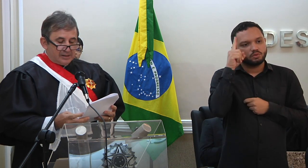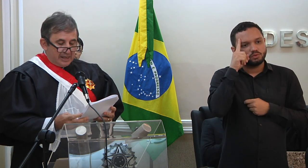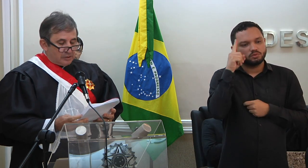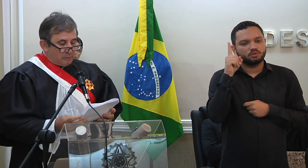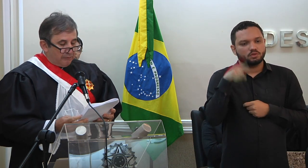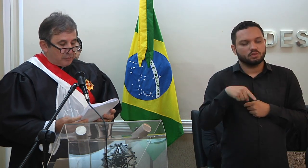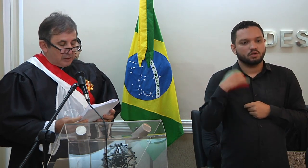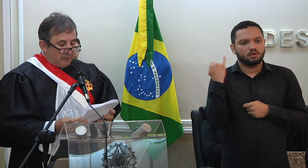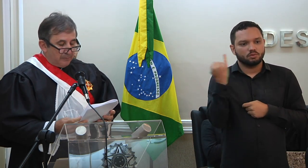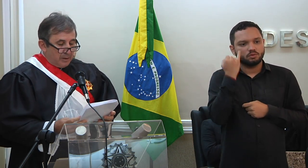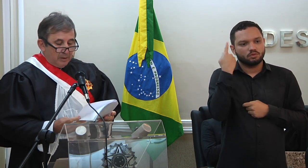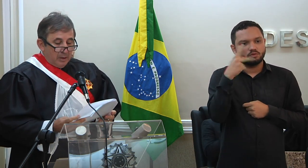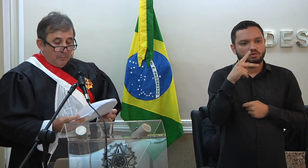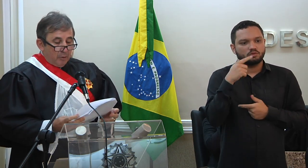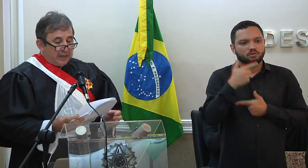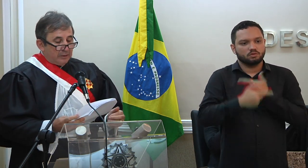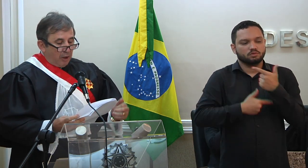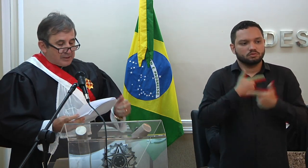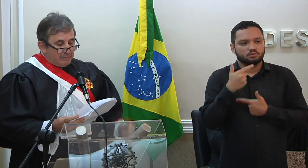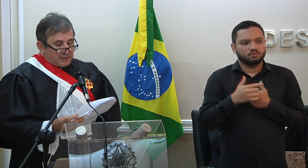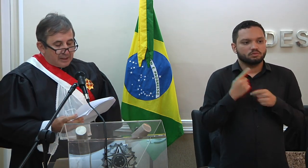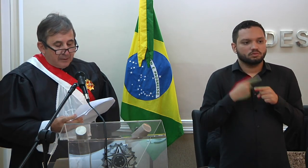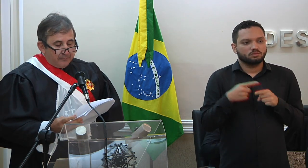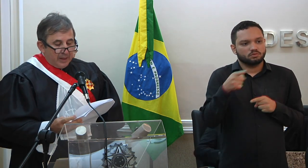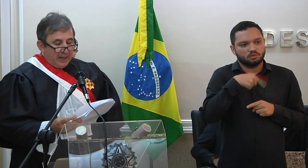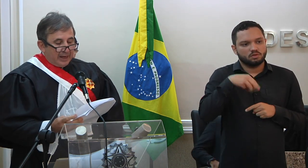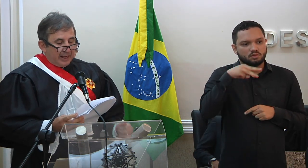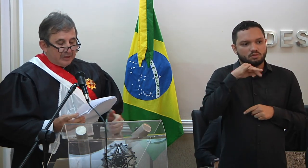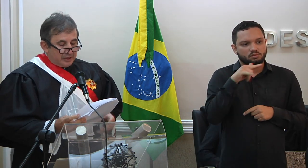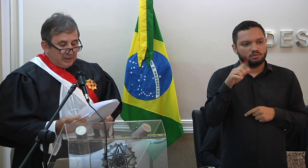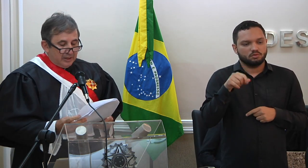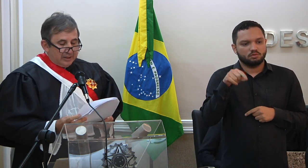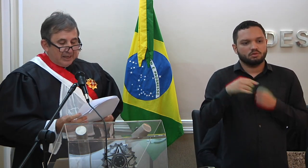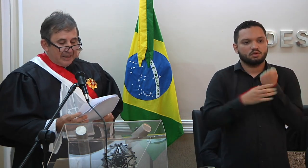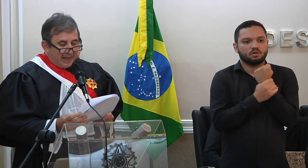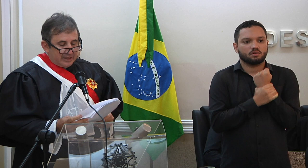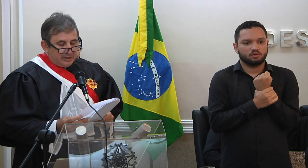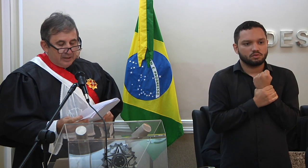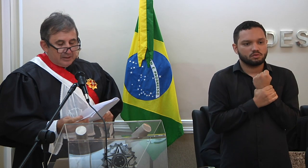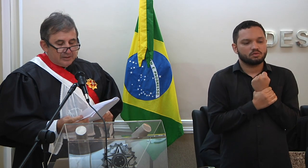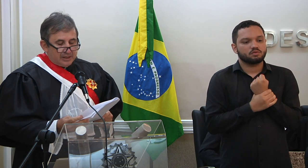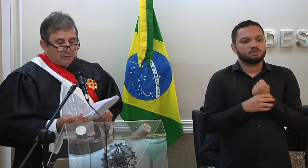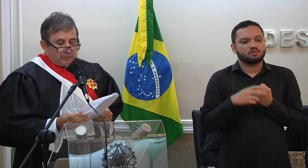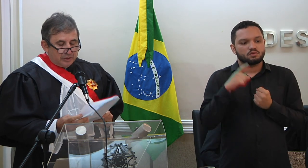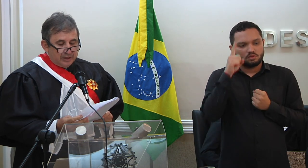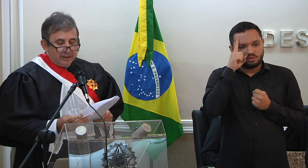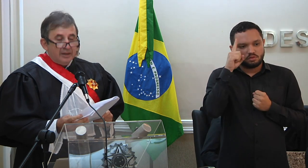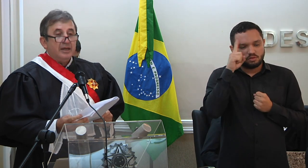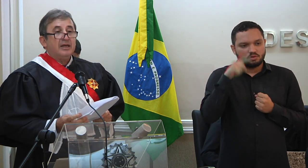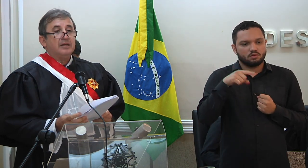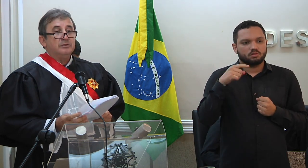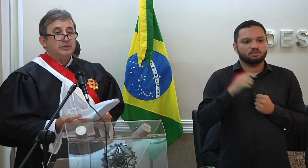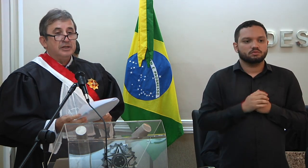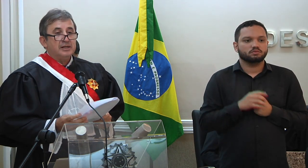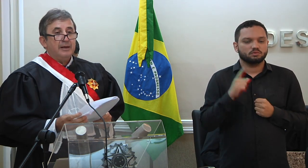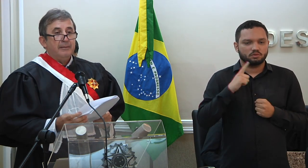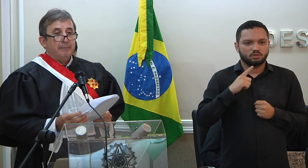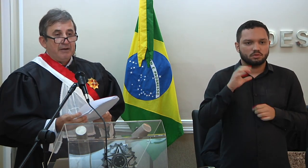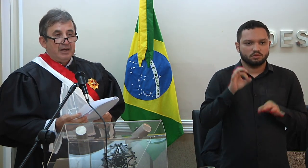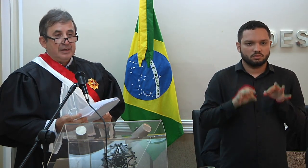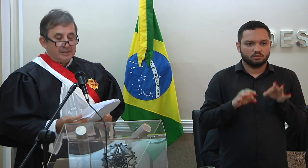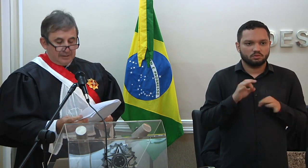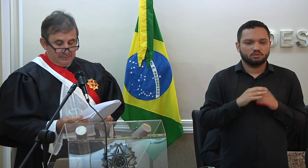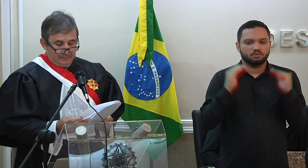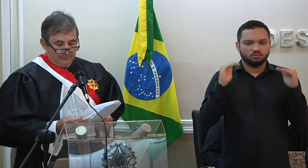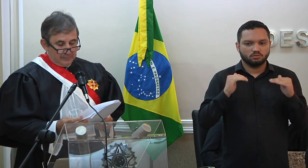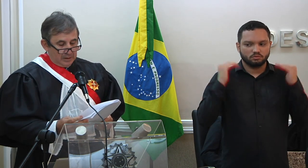em que exerce sua função. Porque nossa missão é garantir que cada dia seja um dia em que a justiça